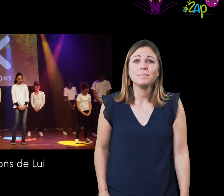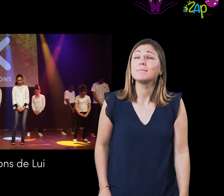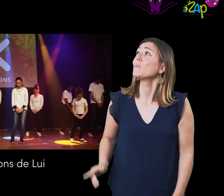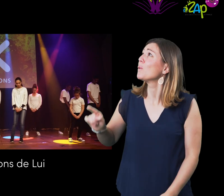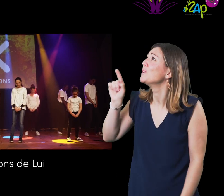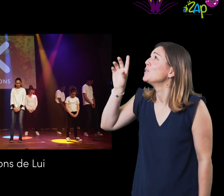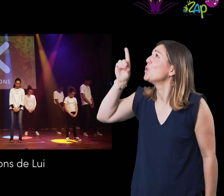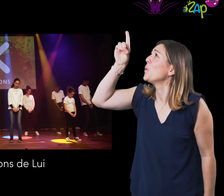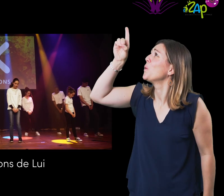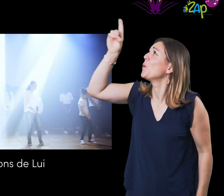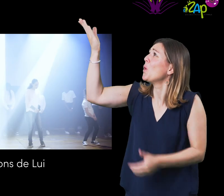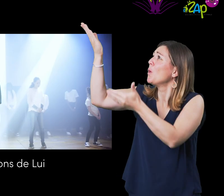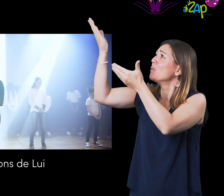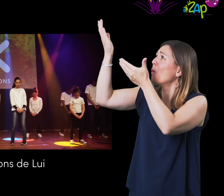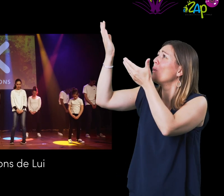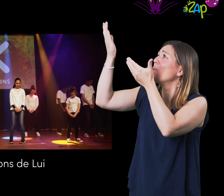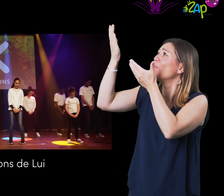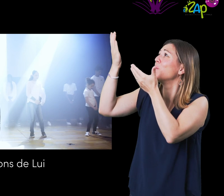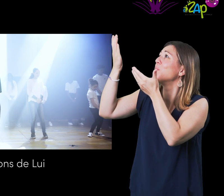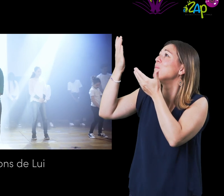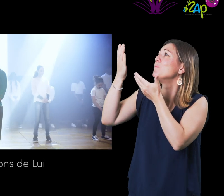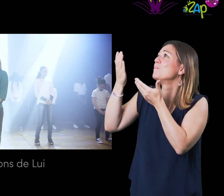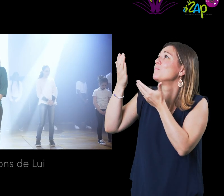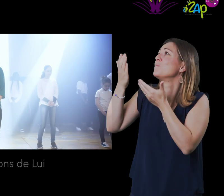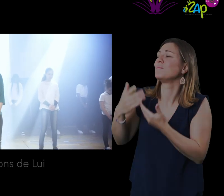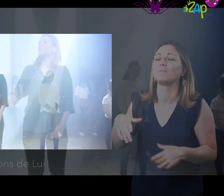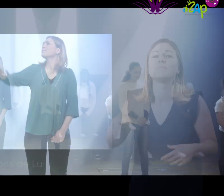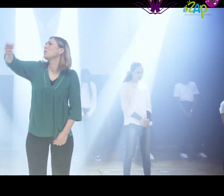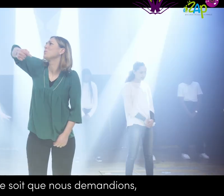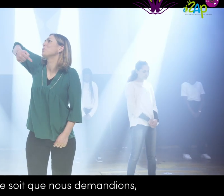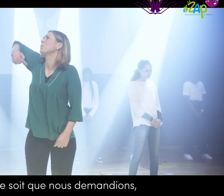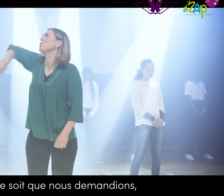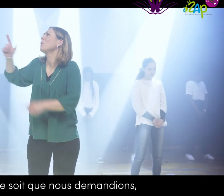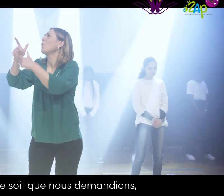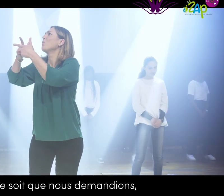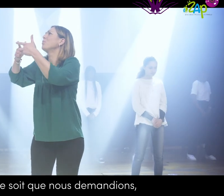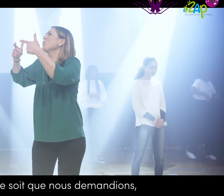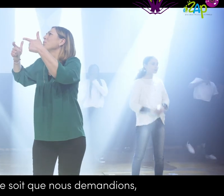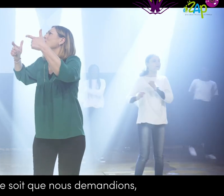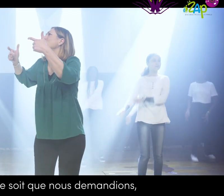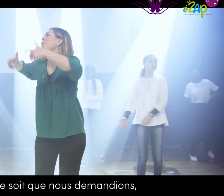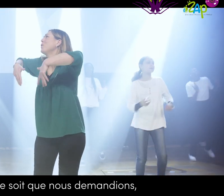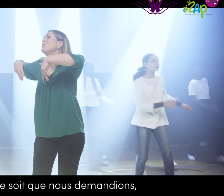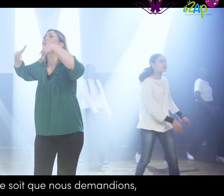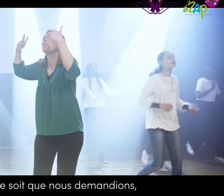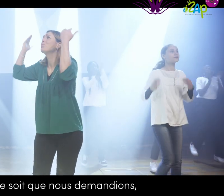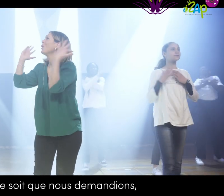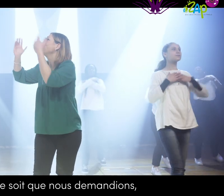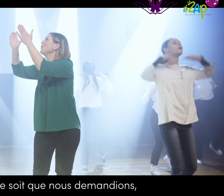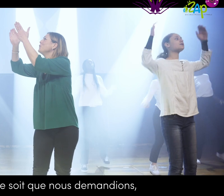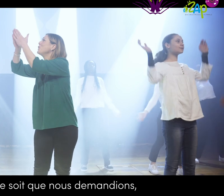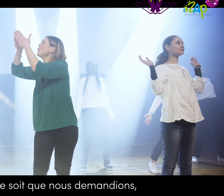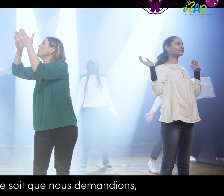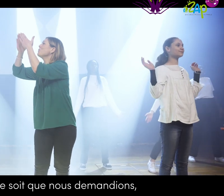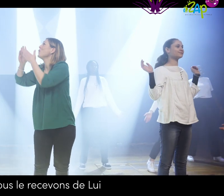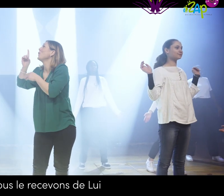Nous le recevons de lui Quoi que ce soit que nous demandions Quoi que ce soit que nous